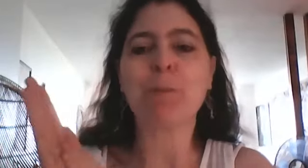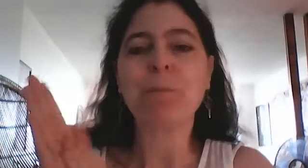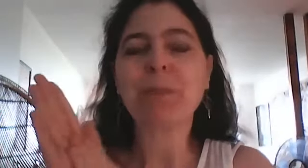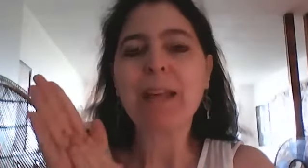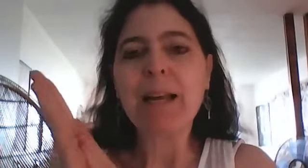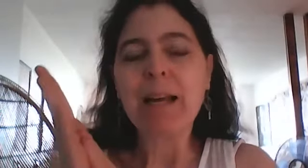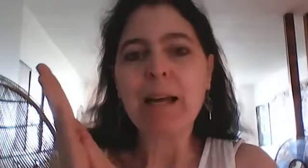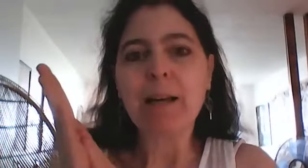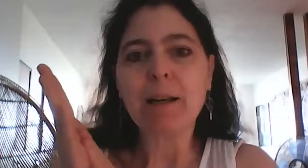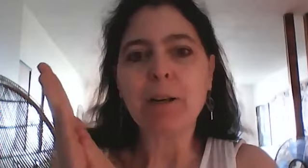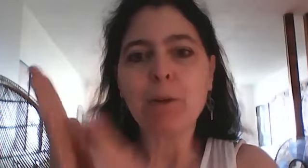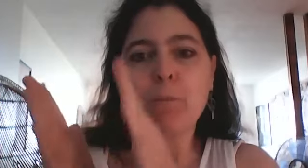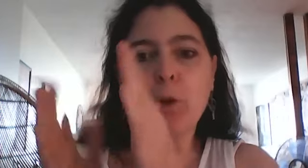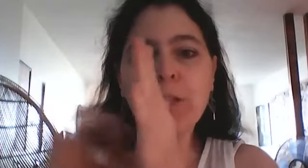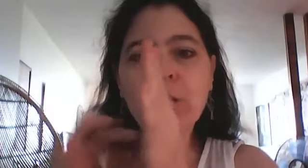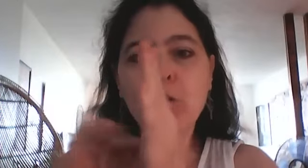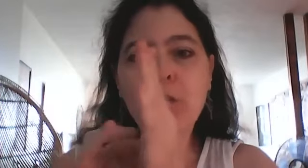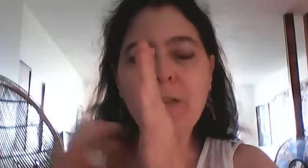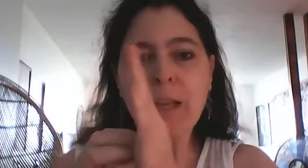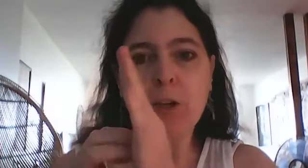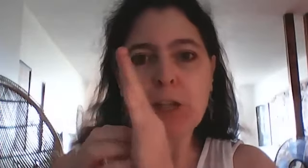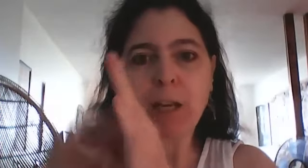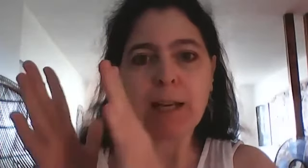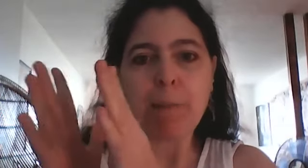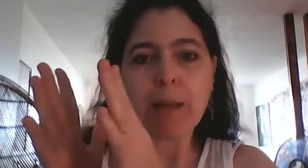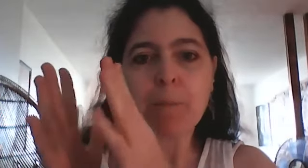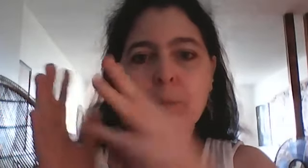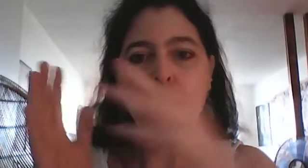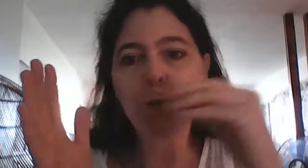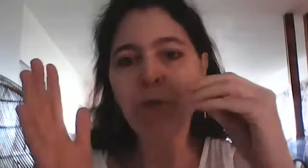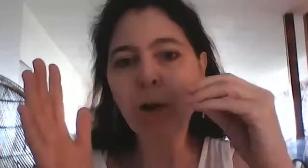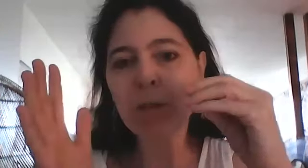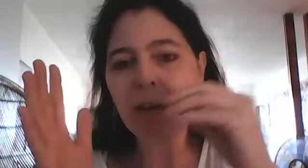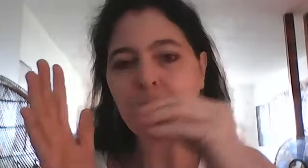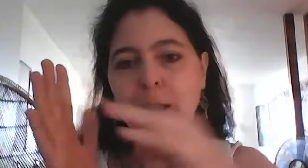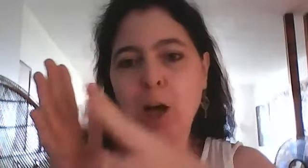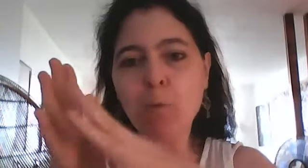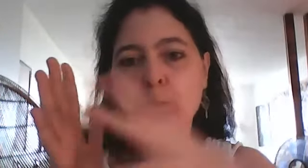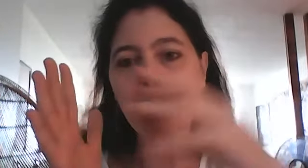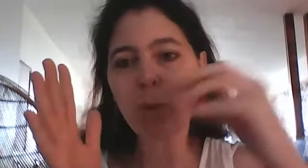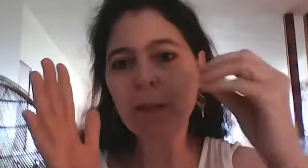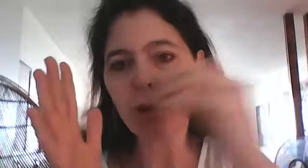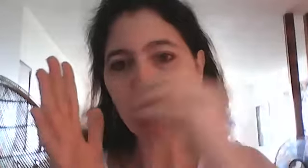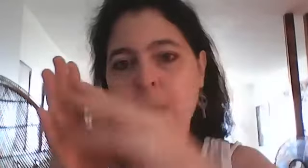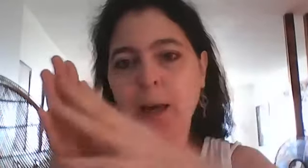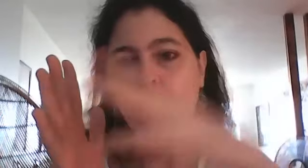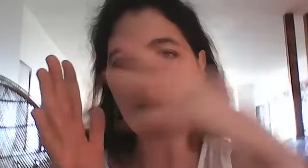bon il y en a qui vont le faire avec le chakra de la main puis on peut le faire aussi avec comme une pluie de lumière comme un